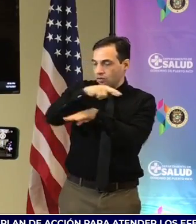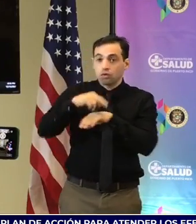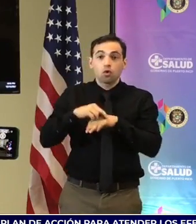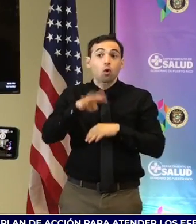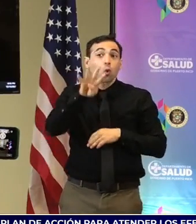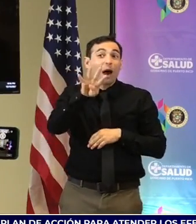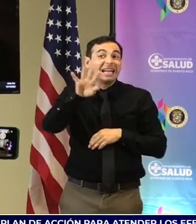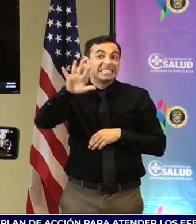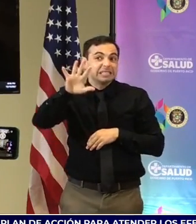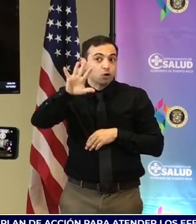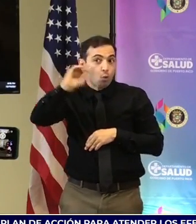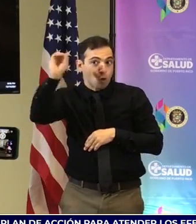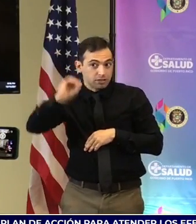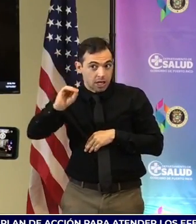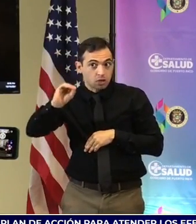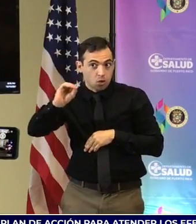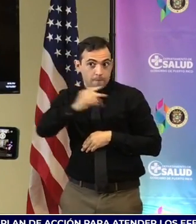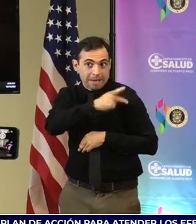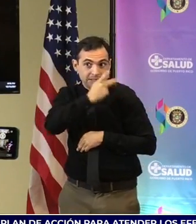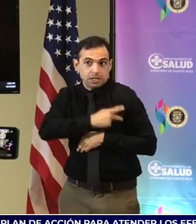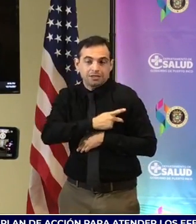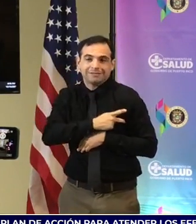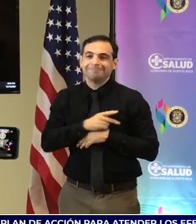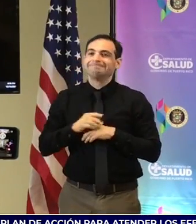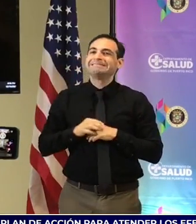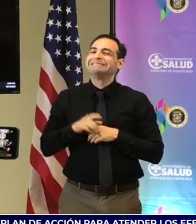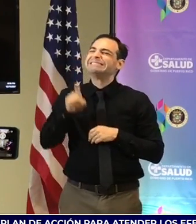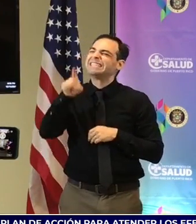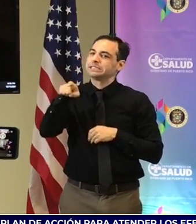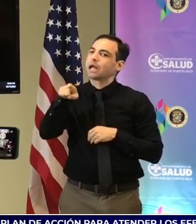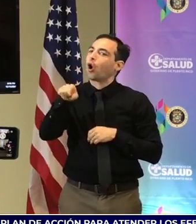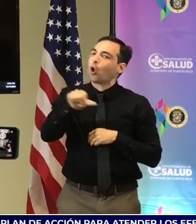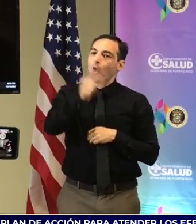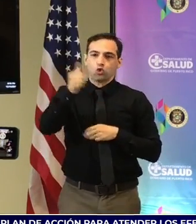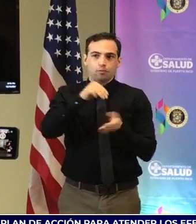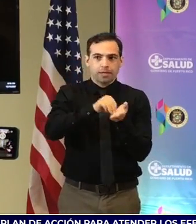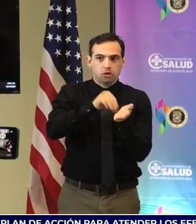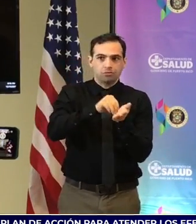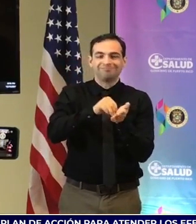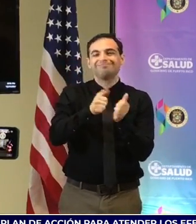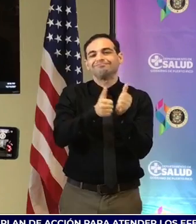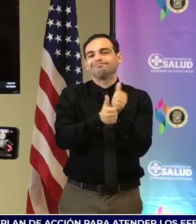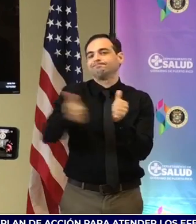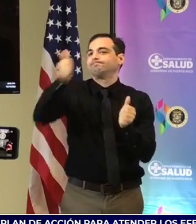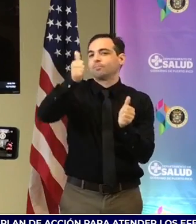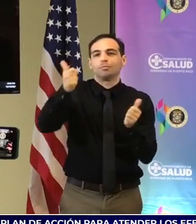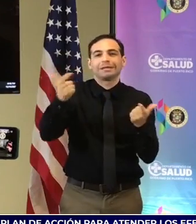pacientes que se han visto necesitan un subespecialista, la mayoría de ellos un homólogo.